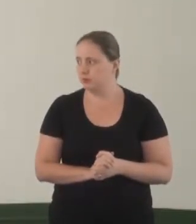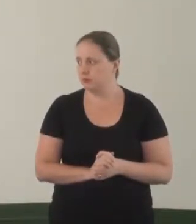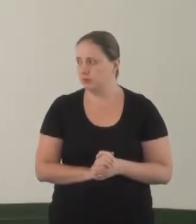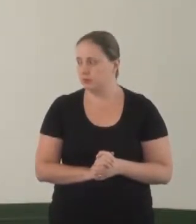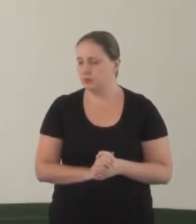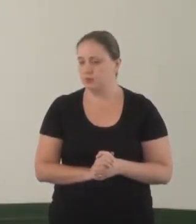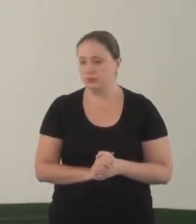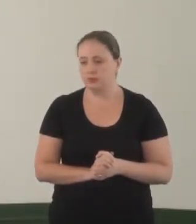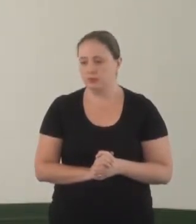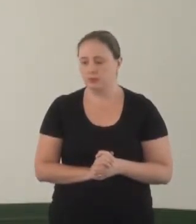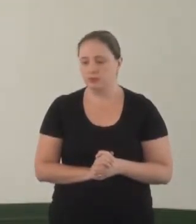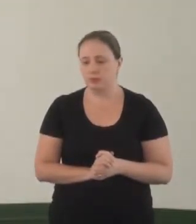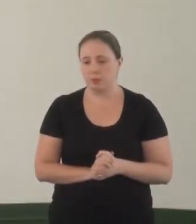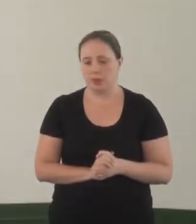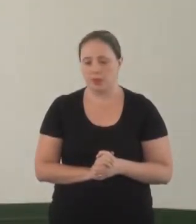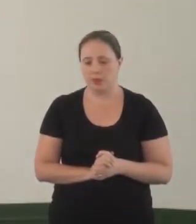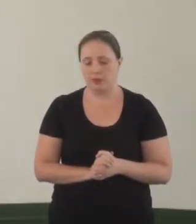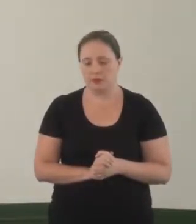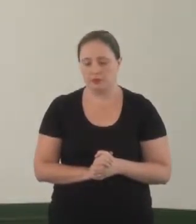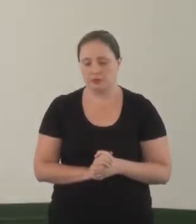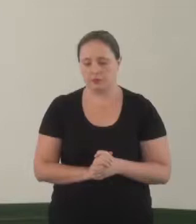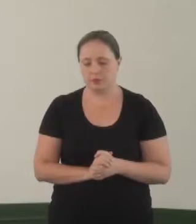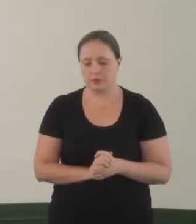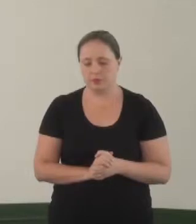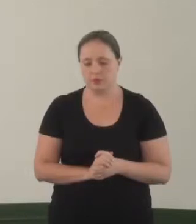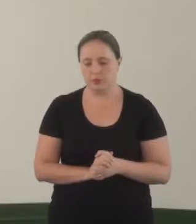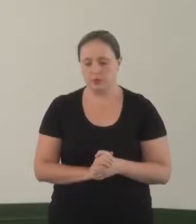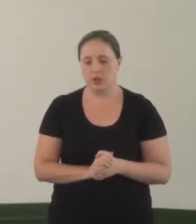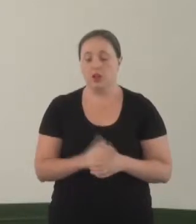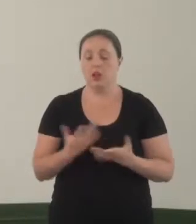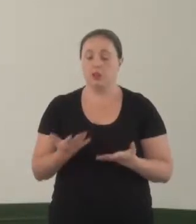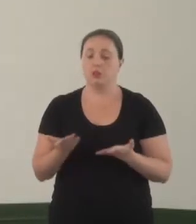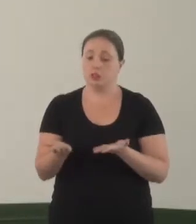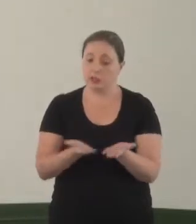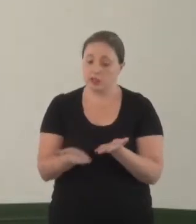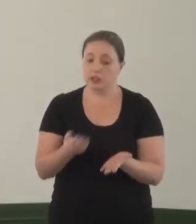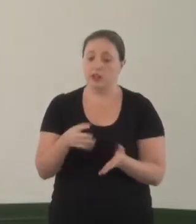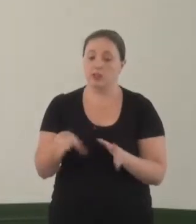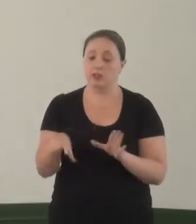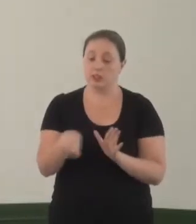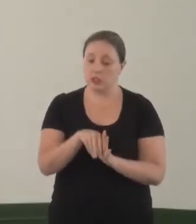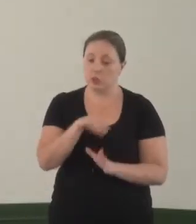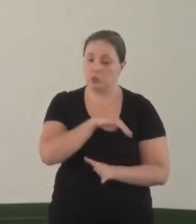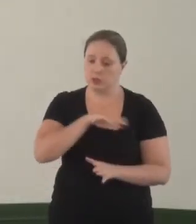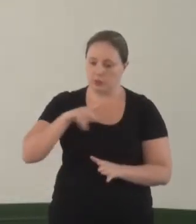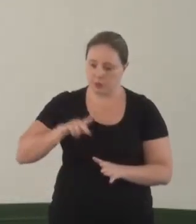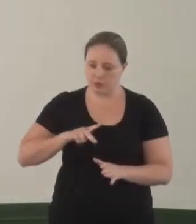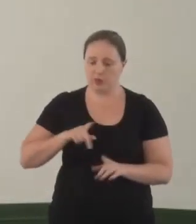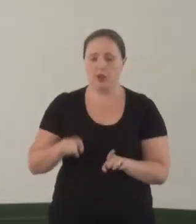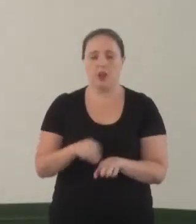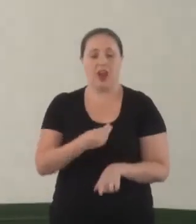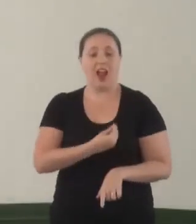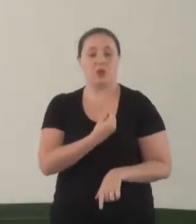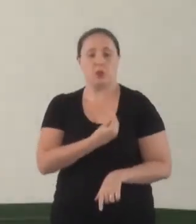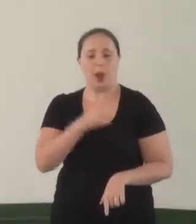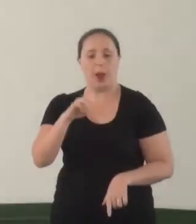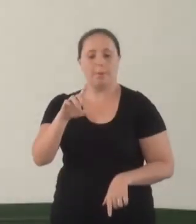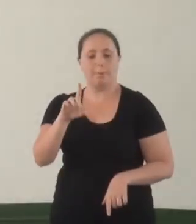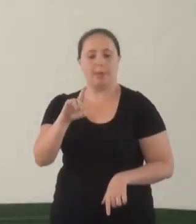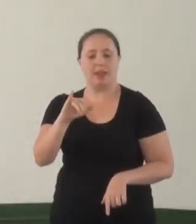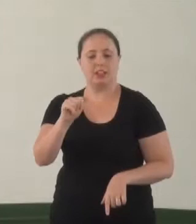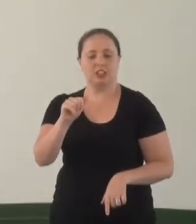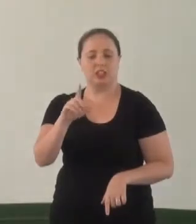Que a população de rua seja tratada institucionalmente no Ministério Público, porque não totalmente, como eu falei, atuar como mediador entre a